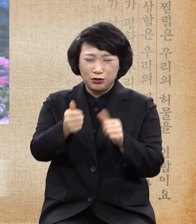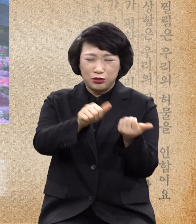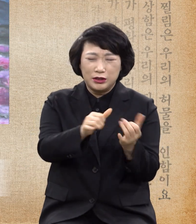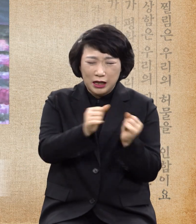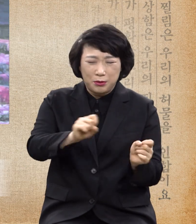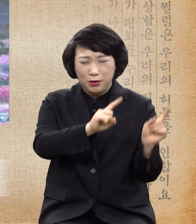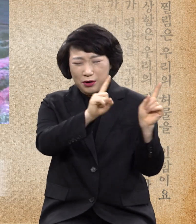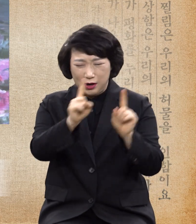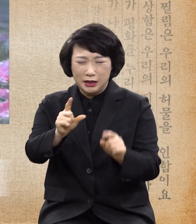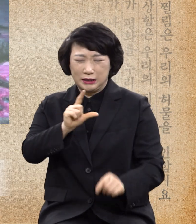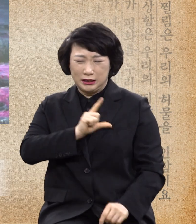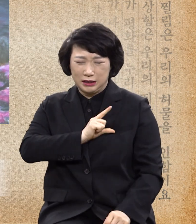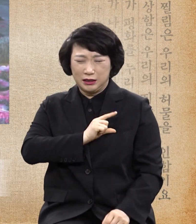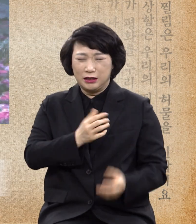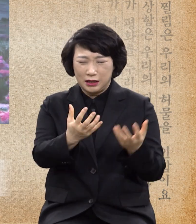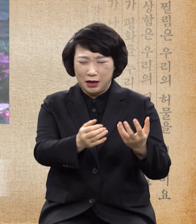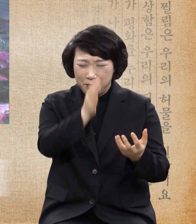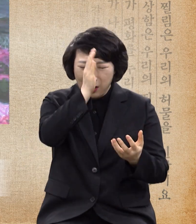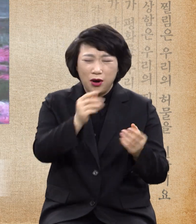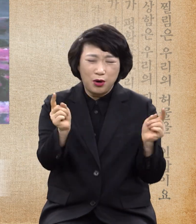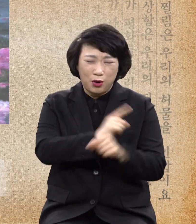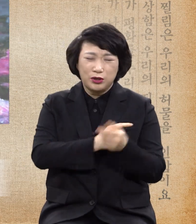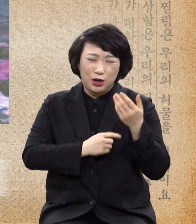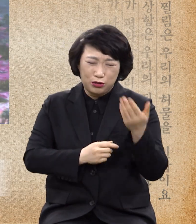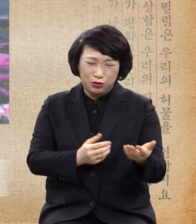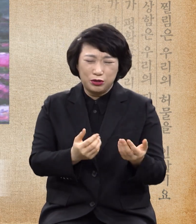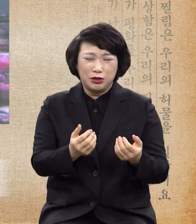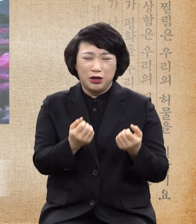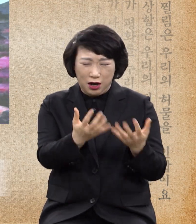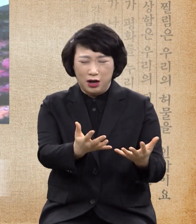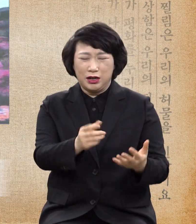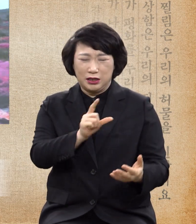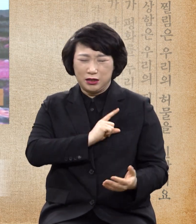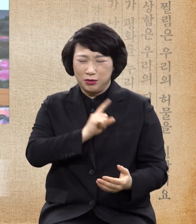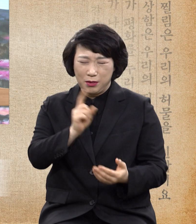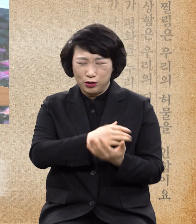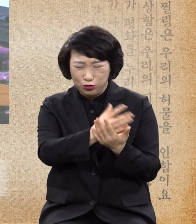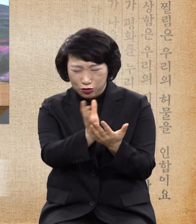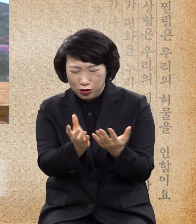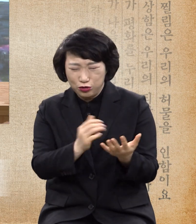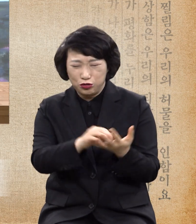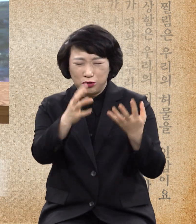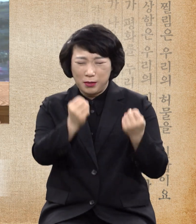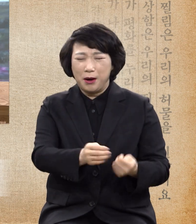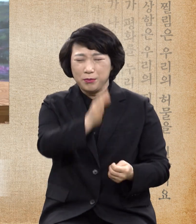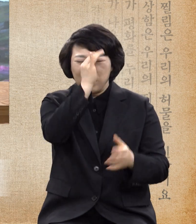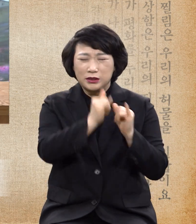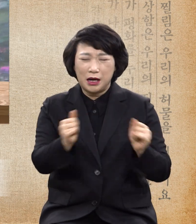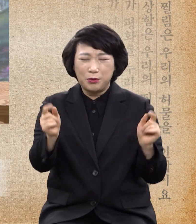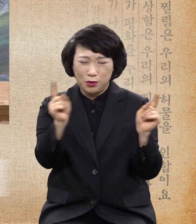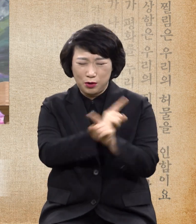살린 이름, 나병한 자를 고친 이름 어떤 각색 병자를 다 고치신 그 이름